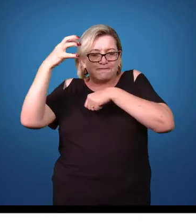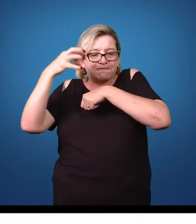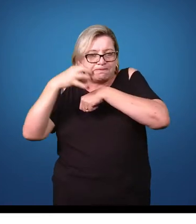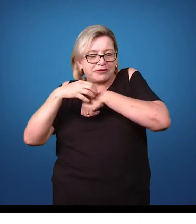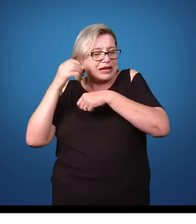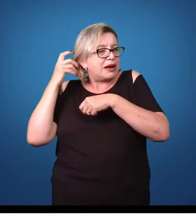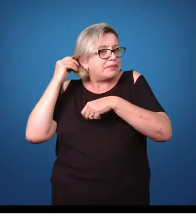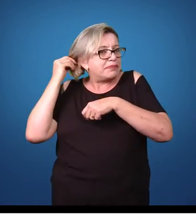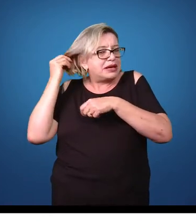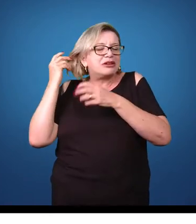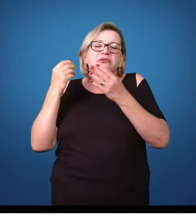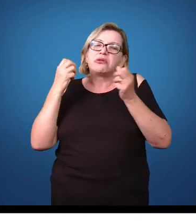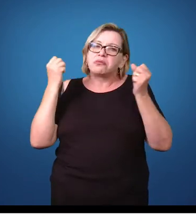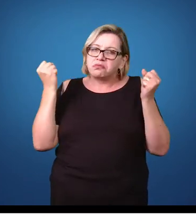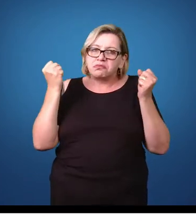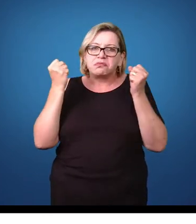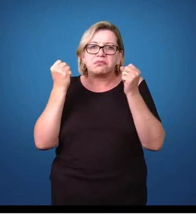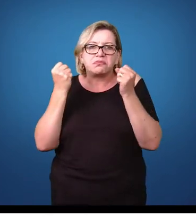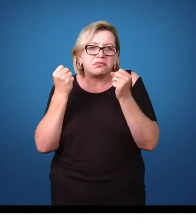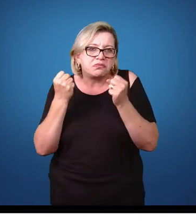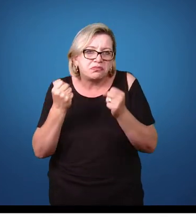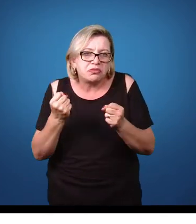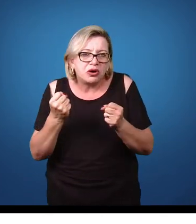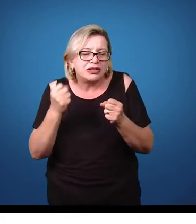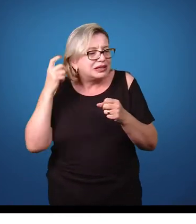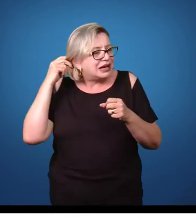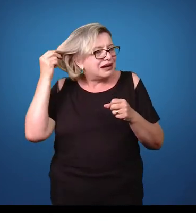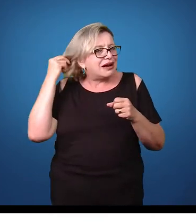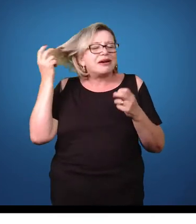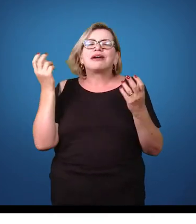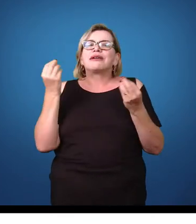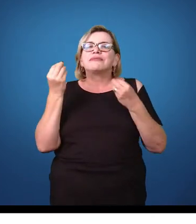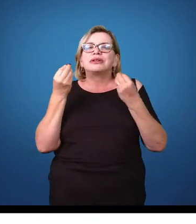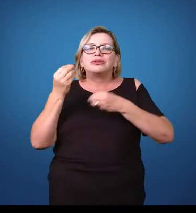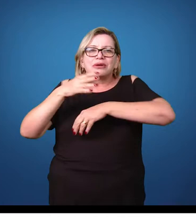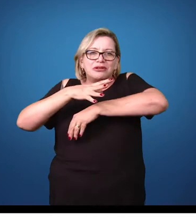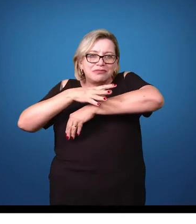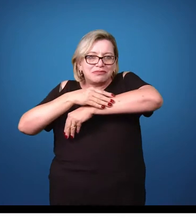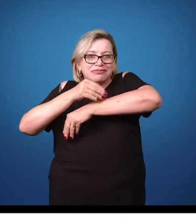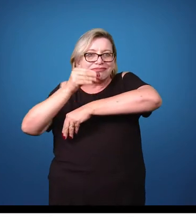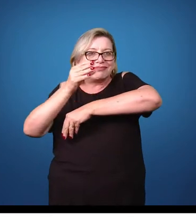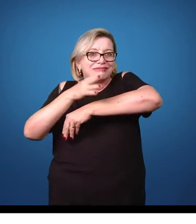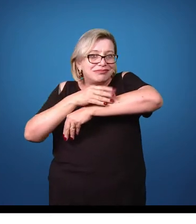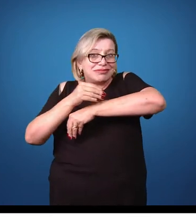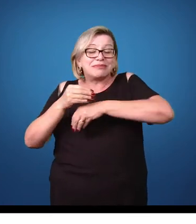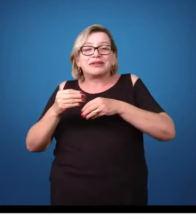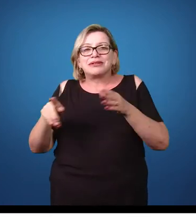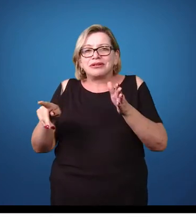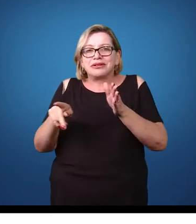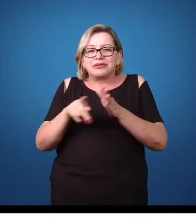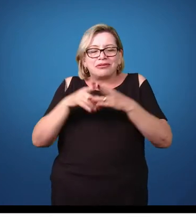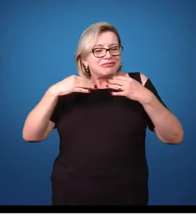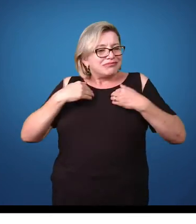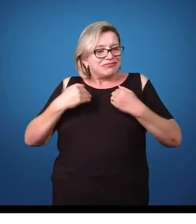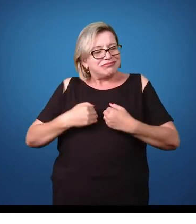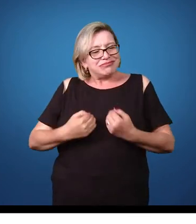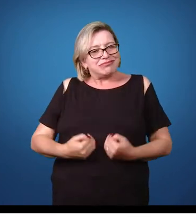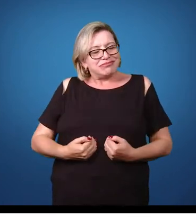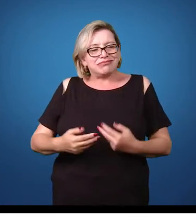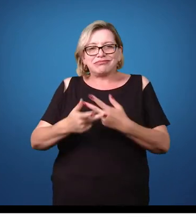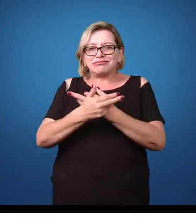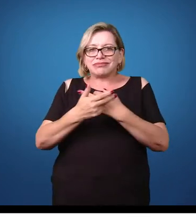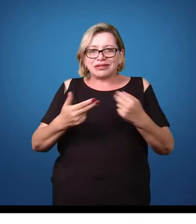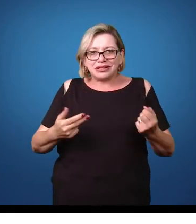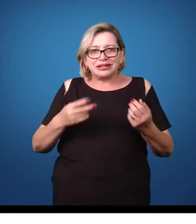do seu hospedeiro. Pode ser tanto pelo, no caso, os cabelos, pode ser pelos pubianos ou pelos do